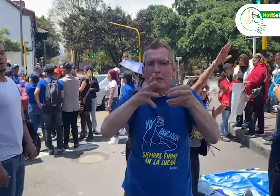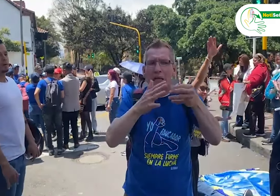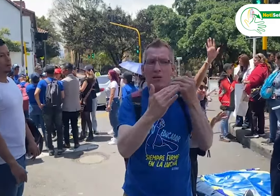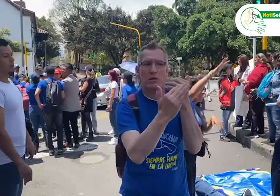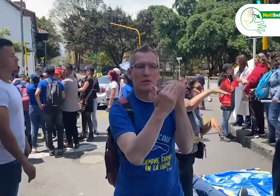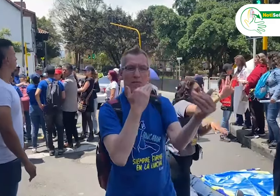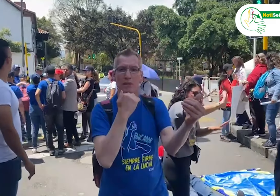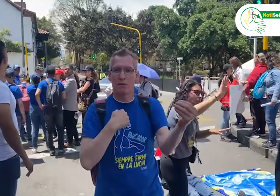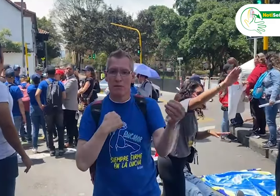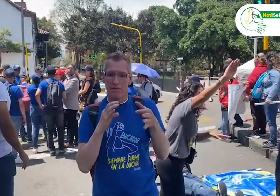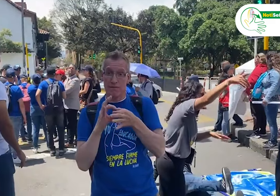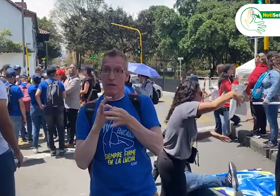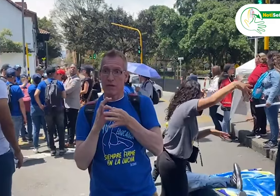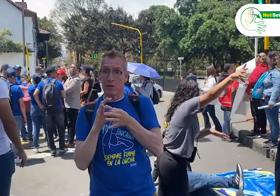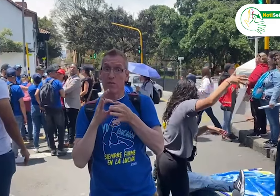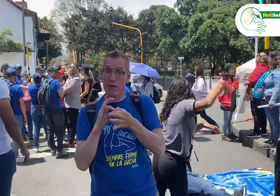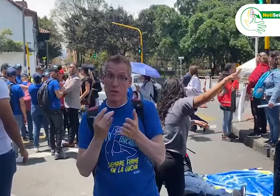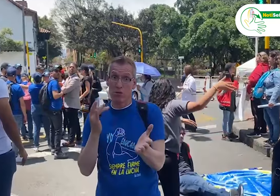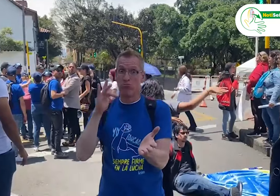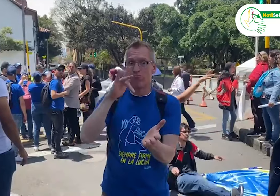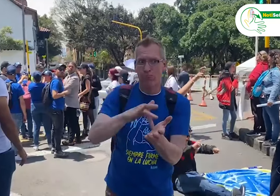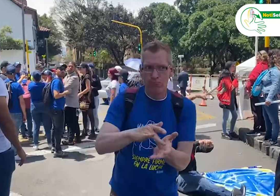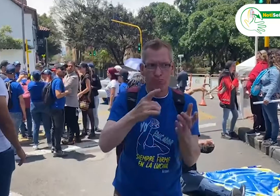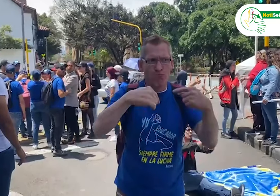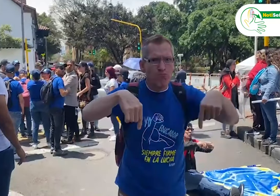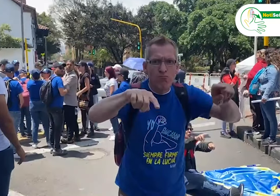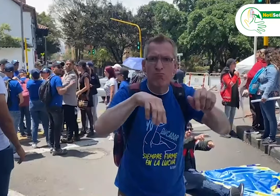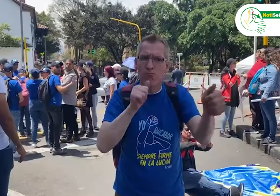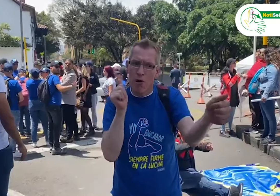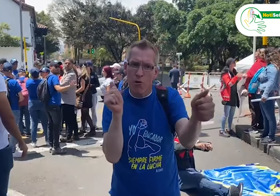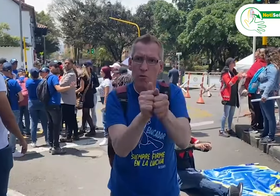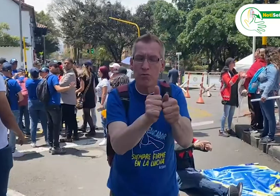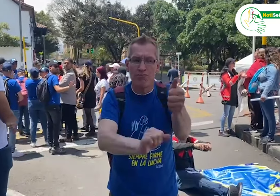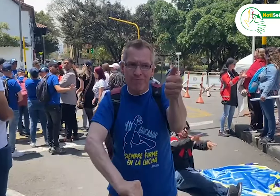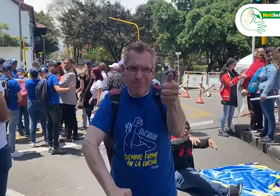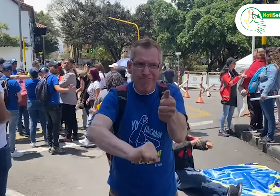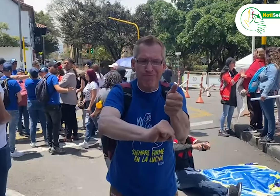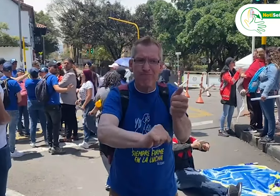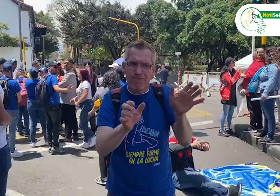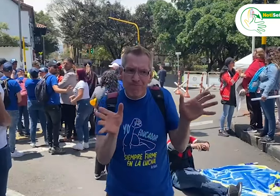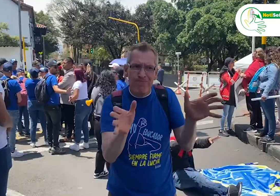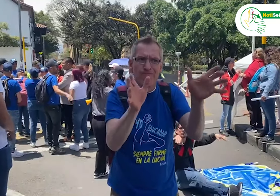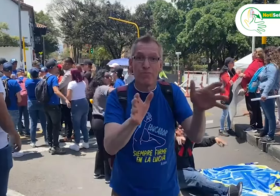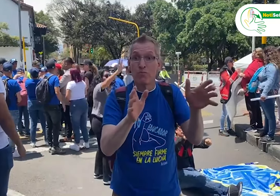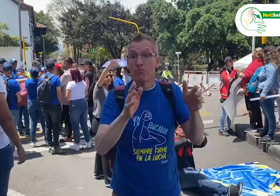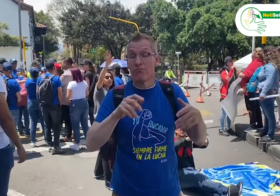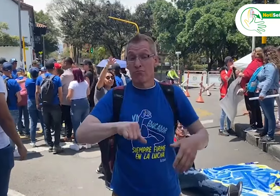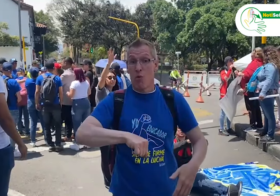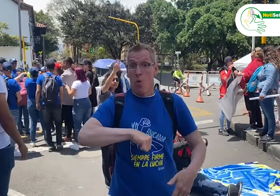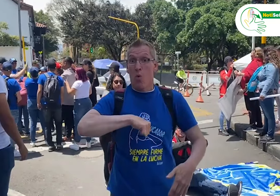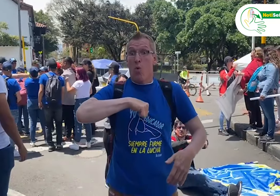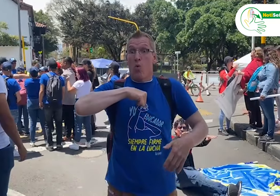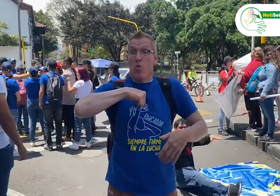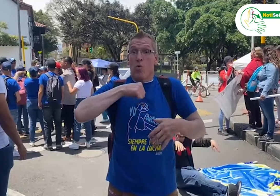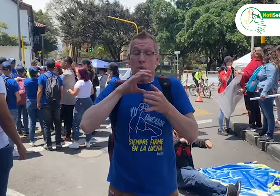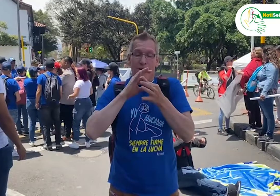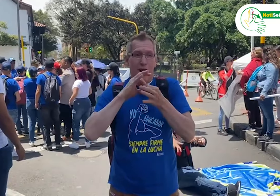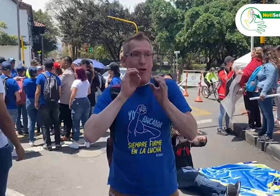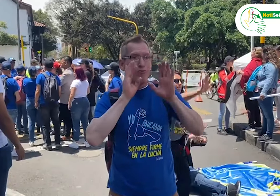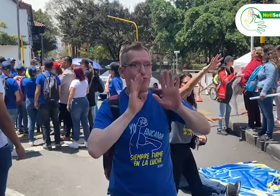hecho la invitación y desde FENASCOL apoyamos y acompañamos esta movilización. Nos sentimos orgullosos de las acciones